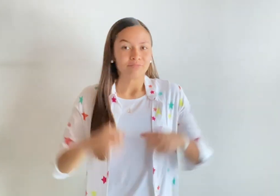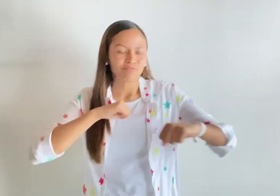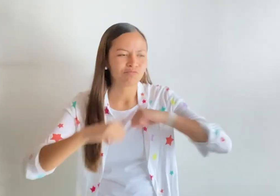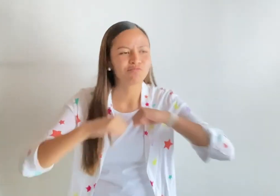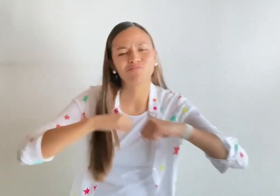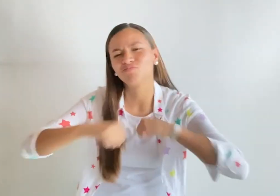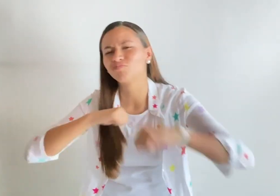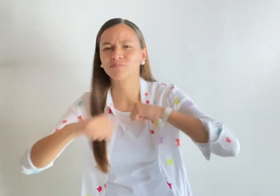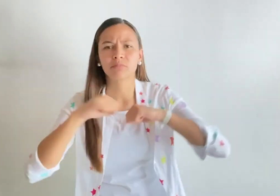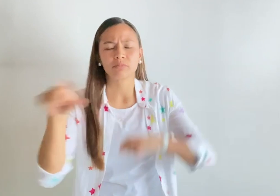Tenacidad Tenacidad